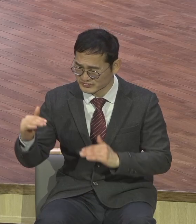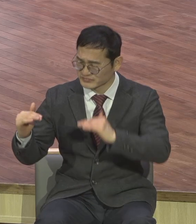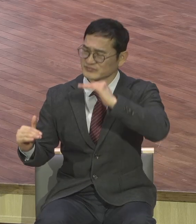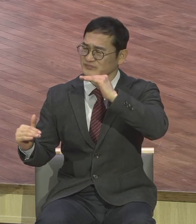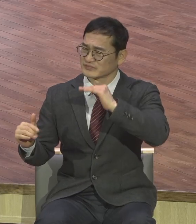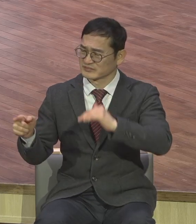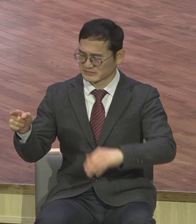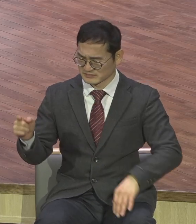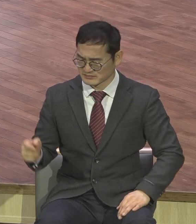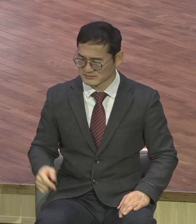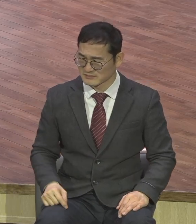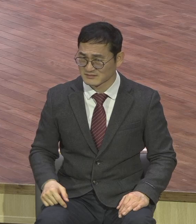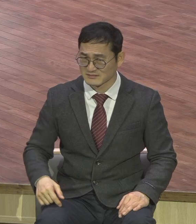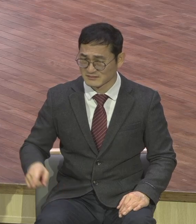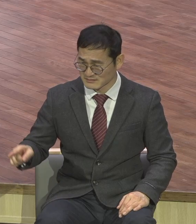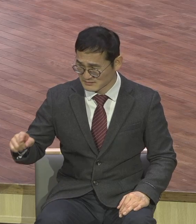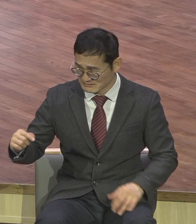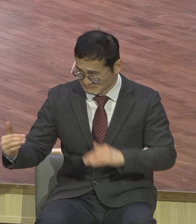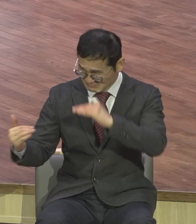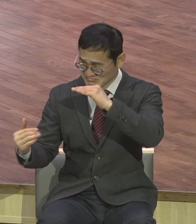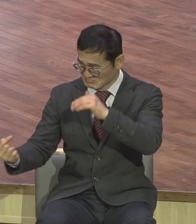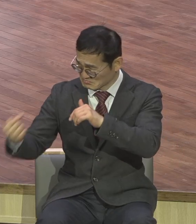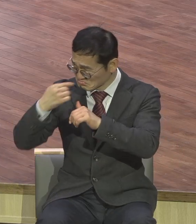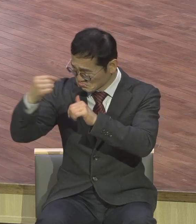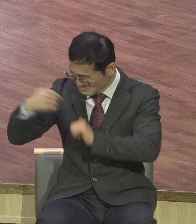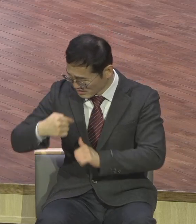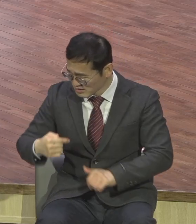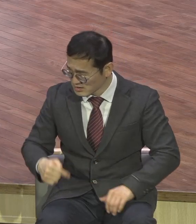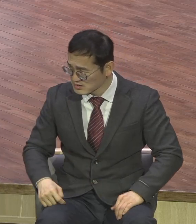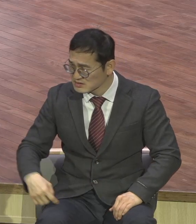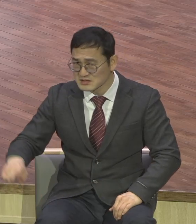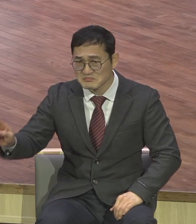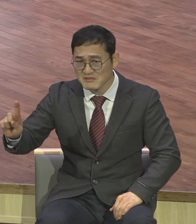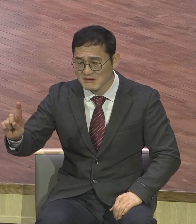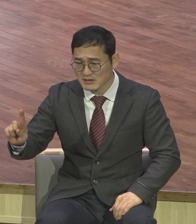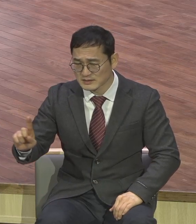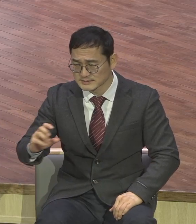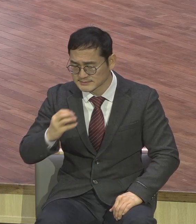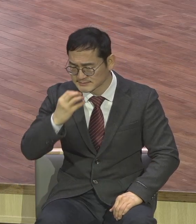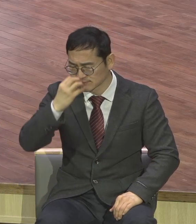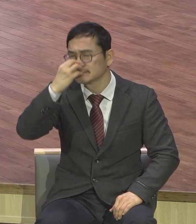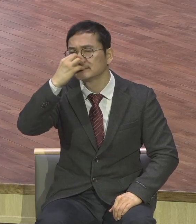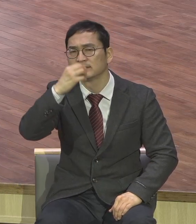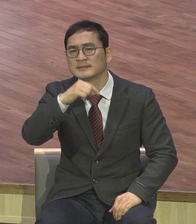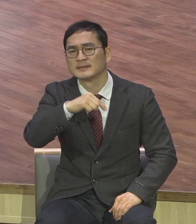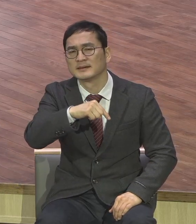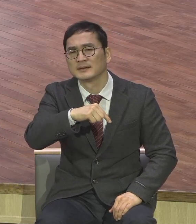특별히 전도와 성교 방해하는 거 이거는 바로 성령의 회방죄입니다